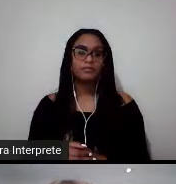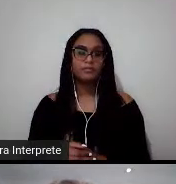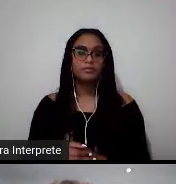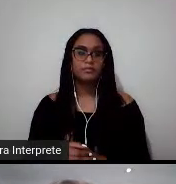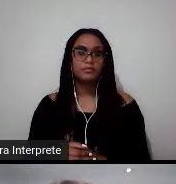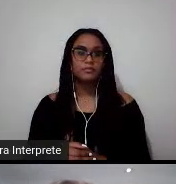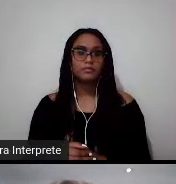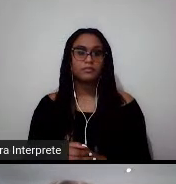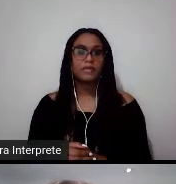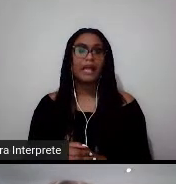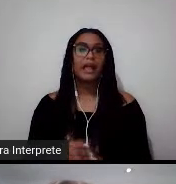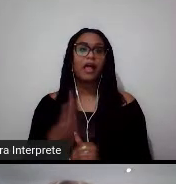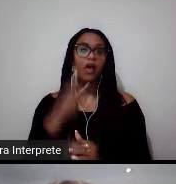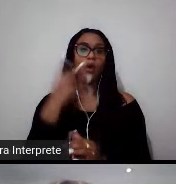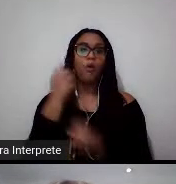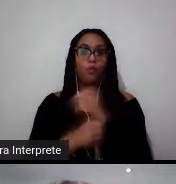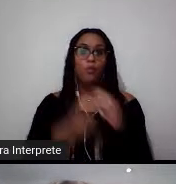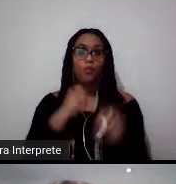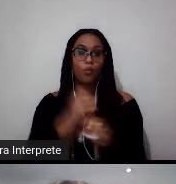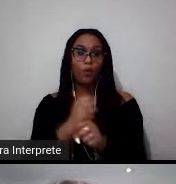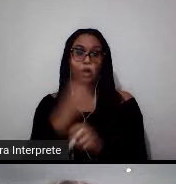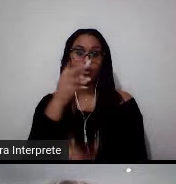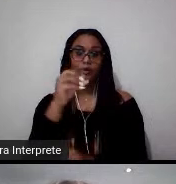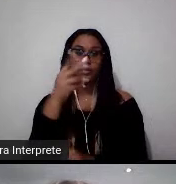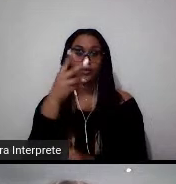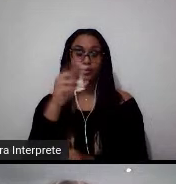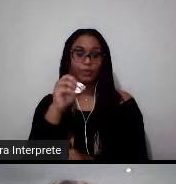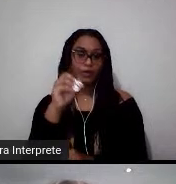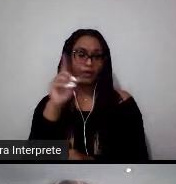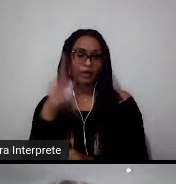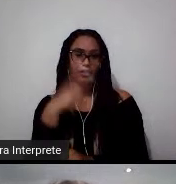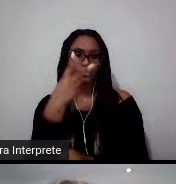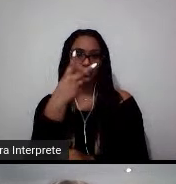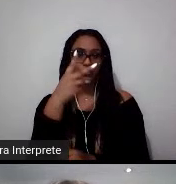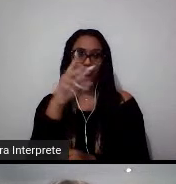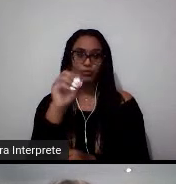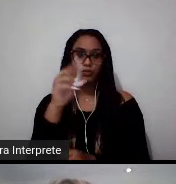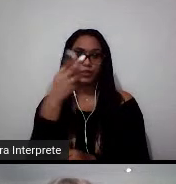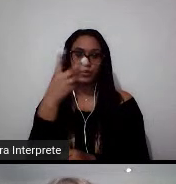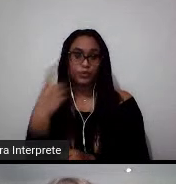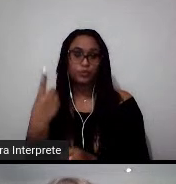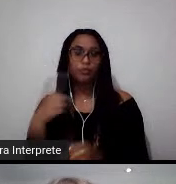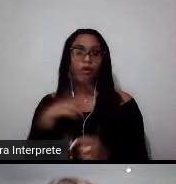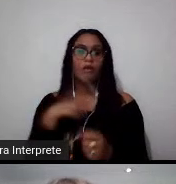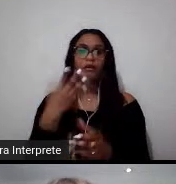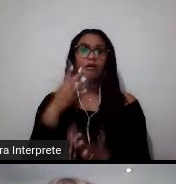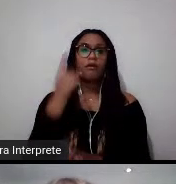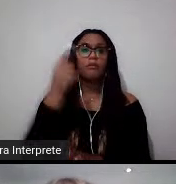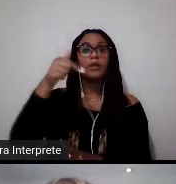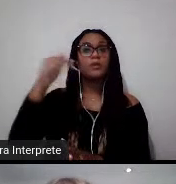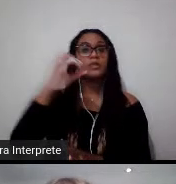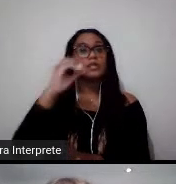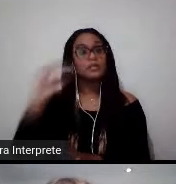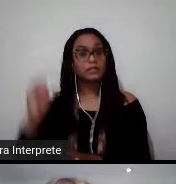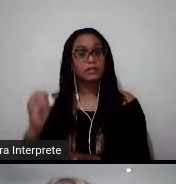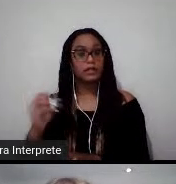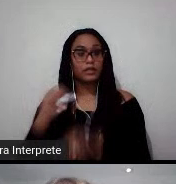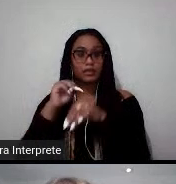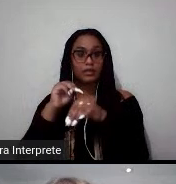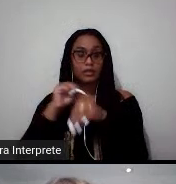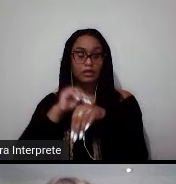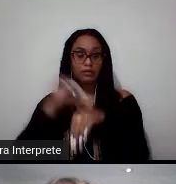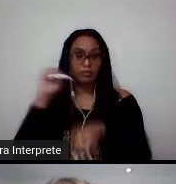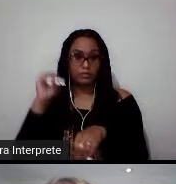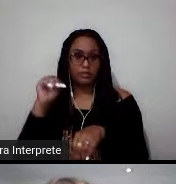No ano de 2020 e 2021, tivemos 1.700 bolsas de mestrado dadas pelo programa ativo em